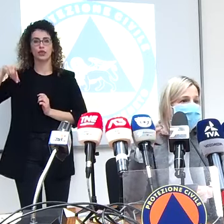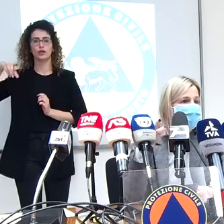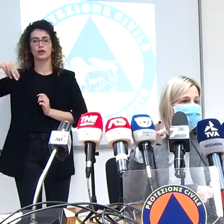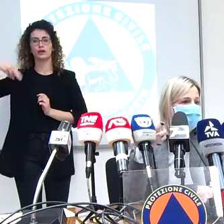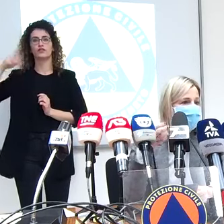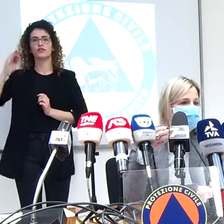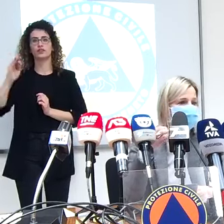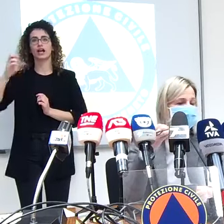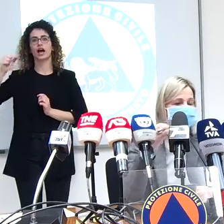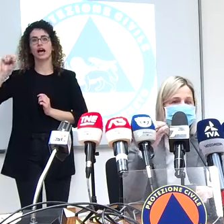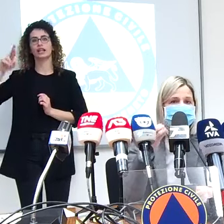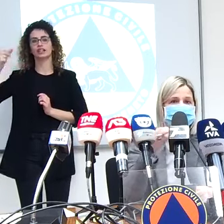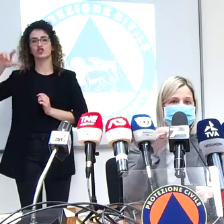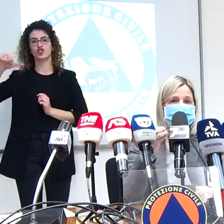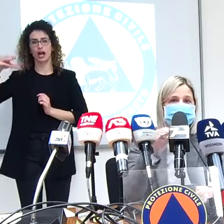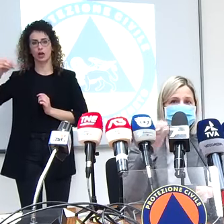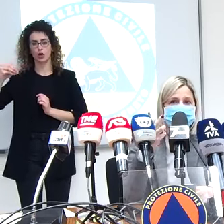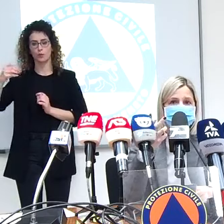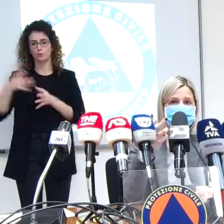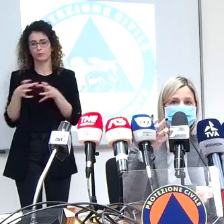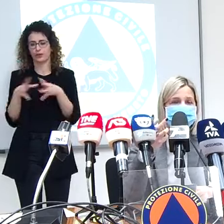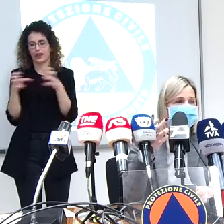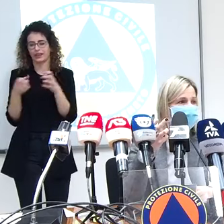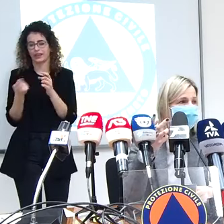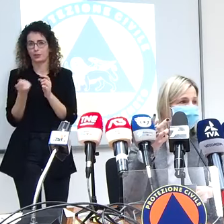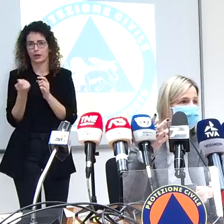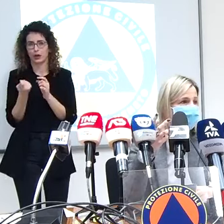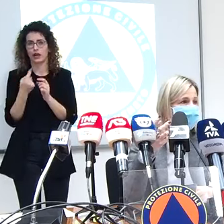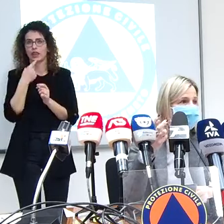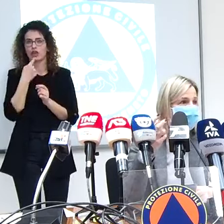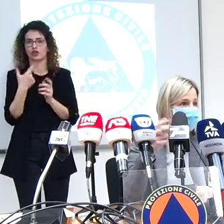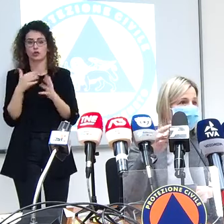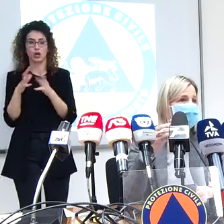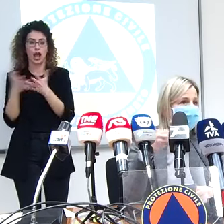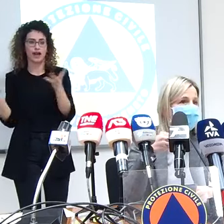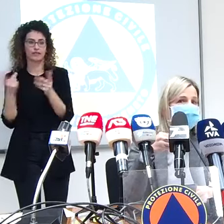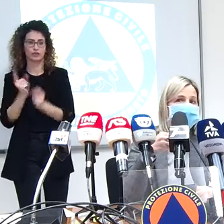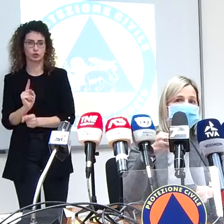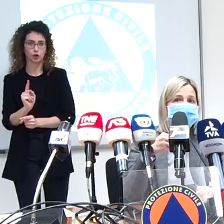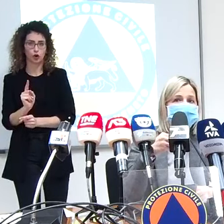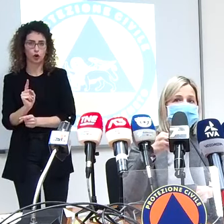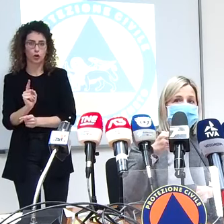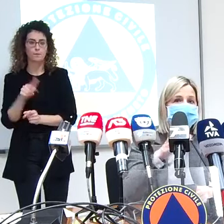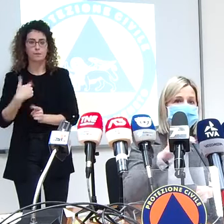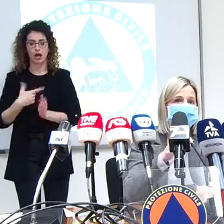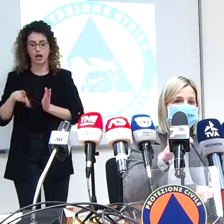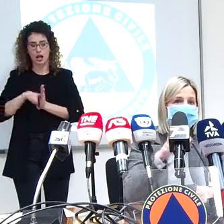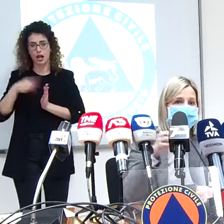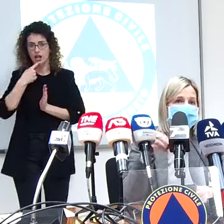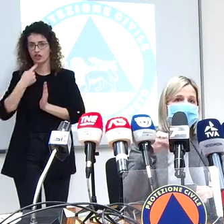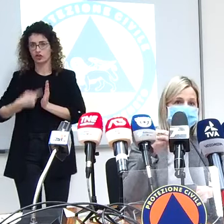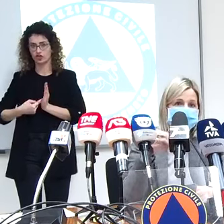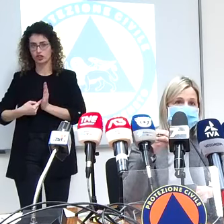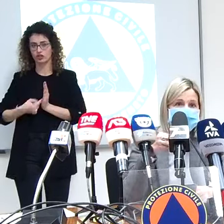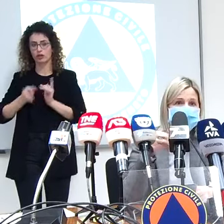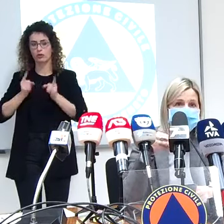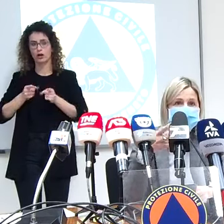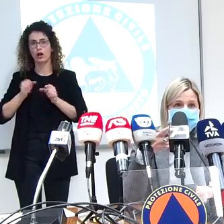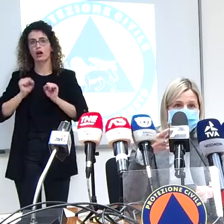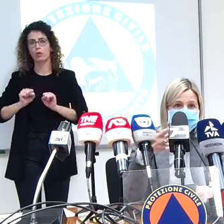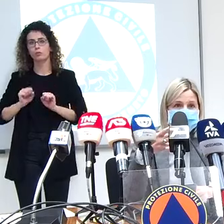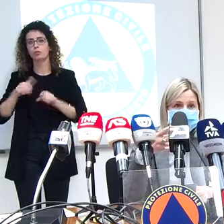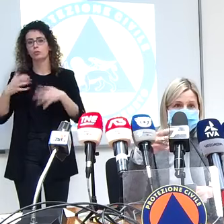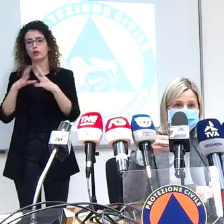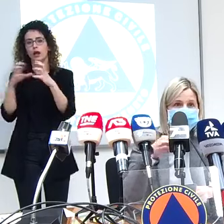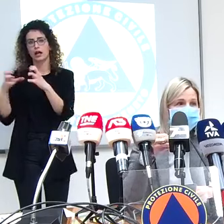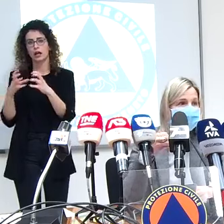piccole dice noi non abbiamo aziende di dimensioni importanti però nella delibera è scritto anche che si possono mettere insieme più